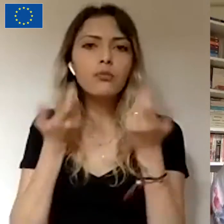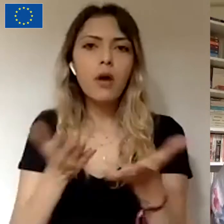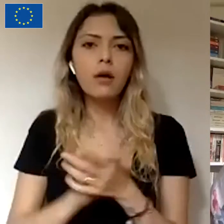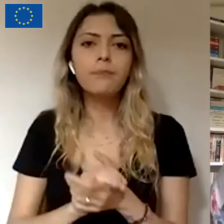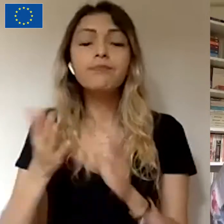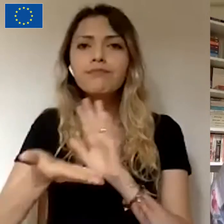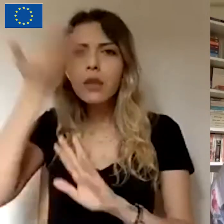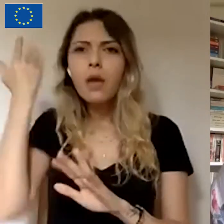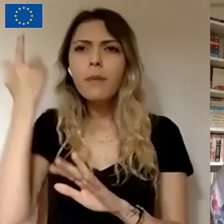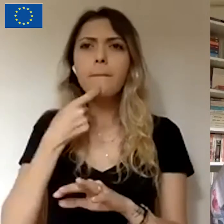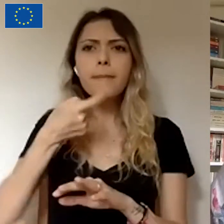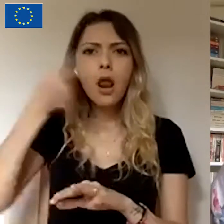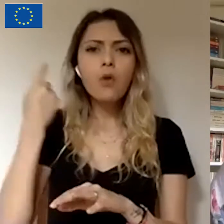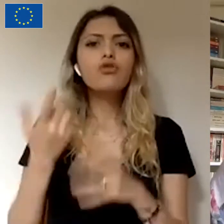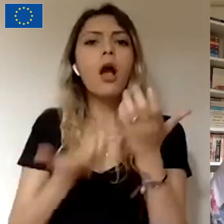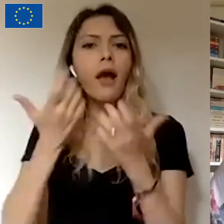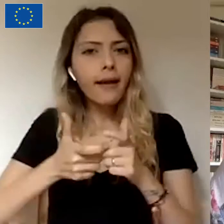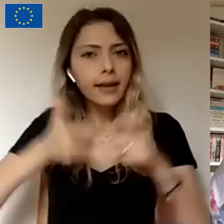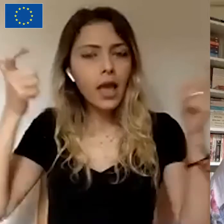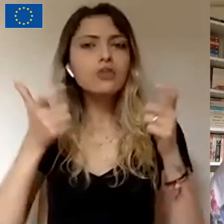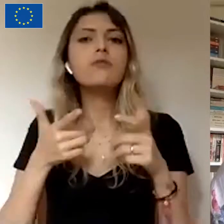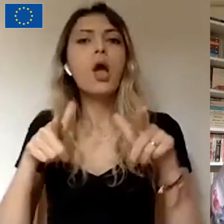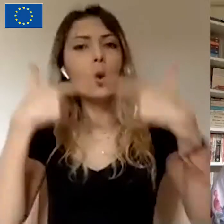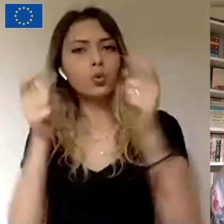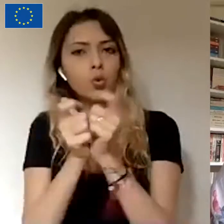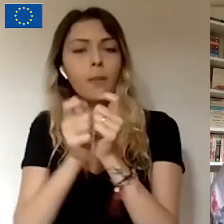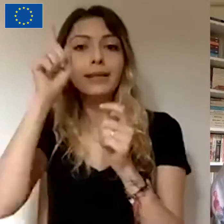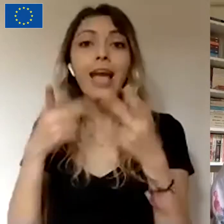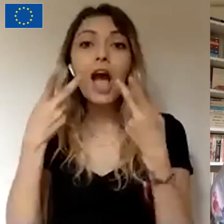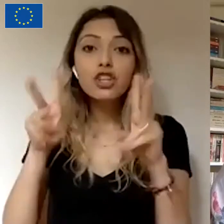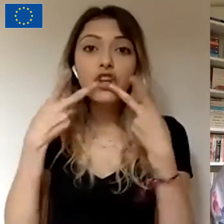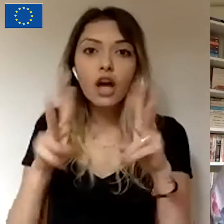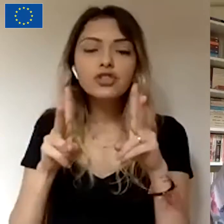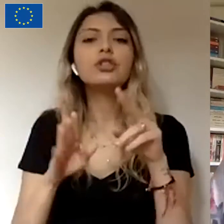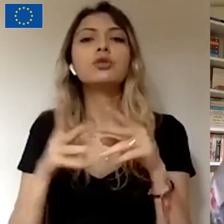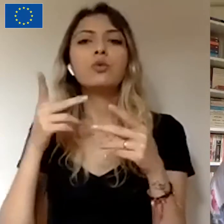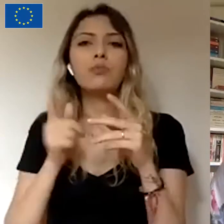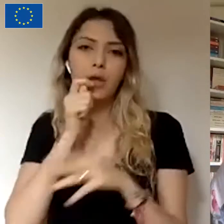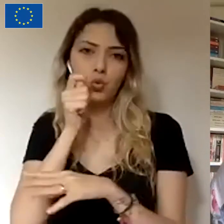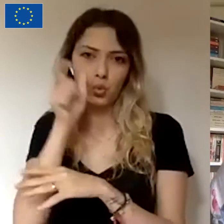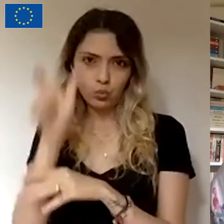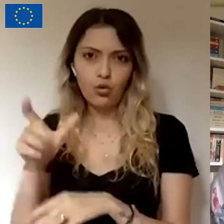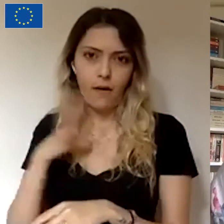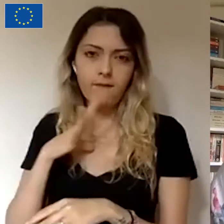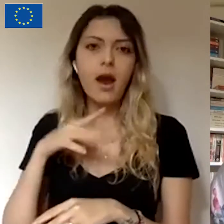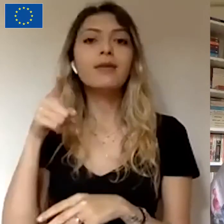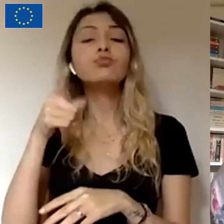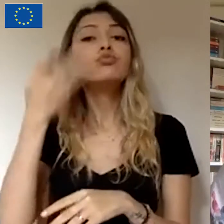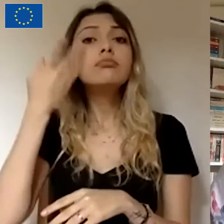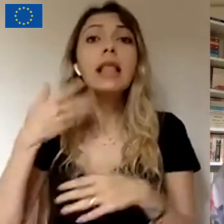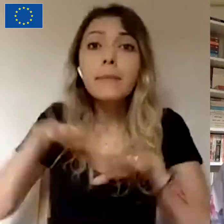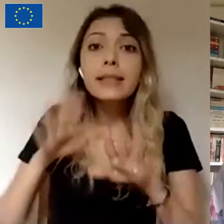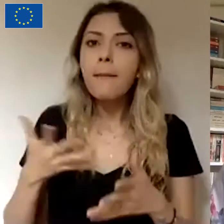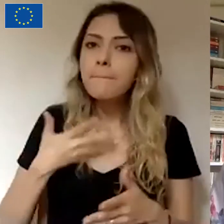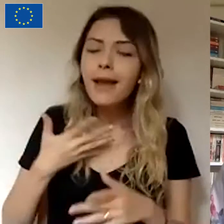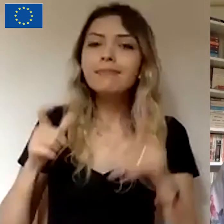ilk kaynak geliştirme seminerlerinde açık açık platform kurucularından Atıra Erhat ile söyleşmiştik. Eğer bu yayını izlemediyseniz ve merak ederseniz